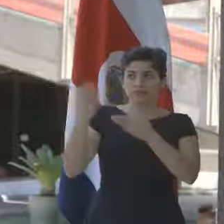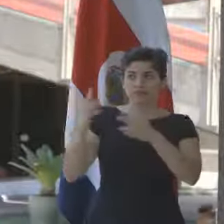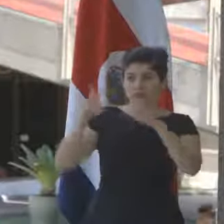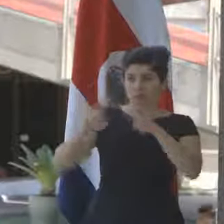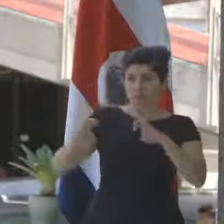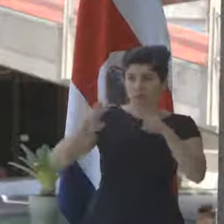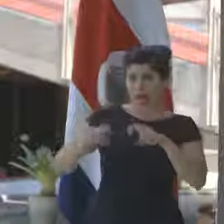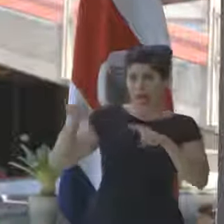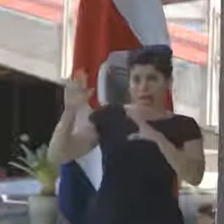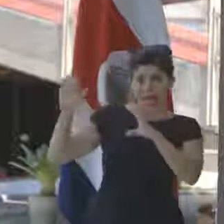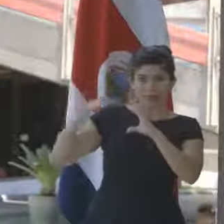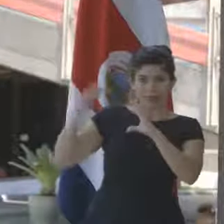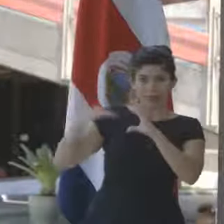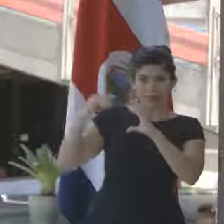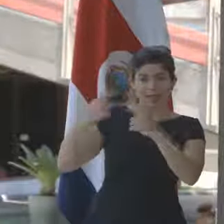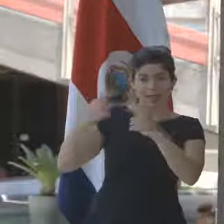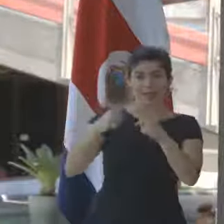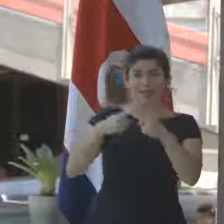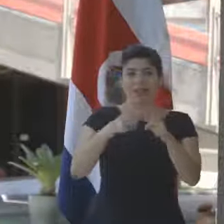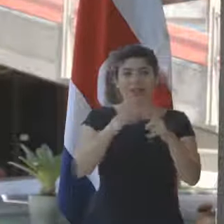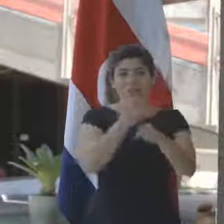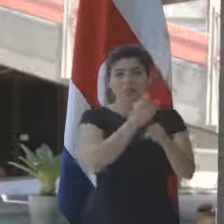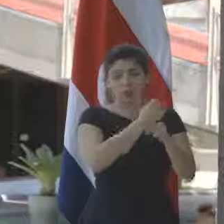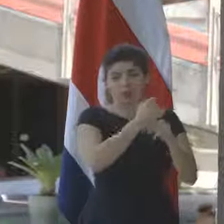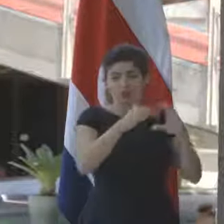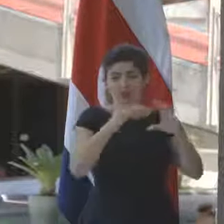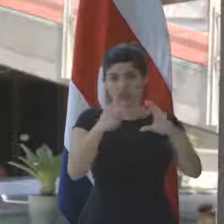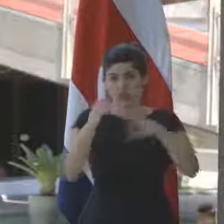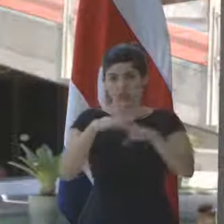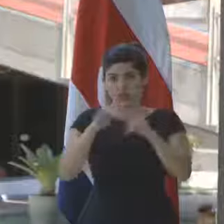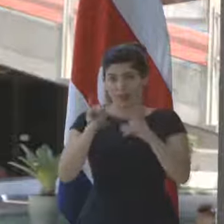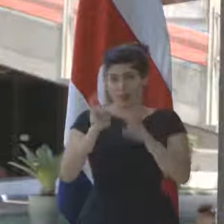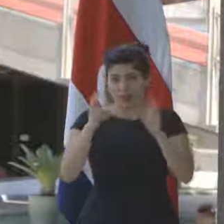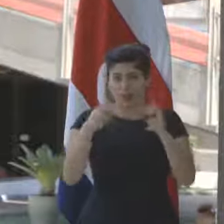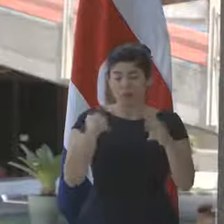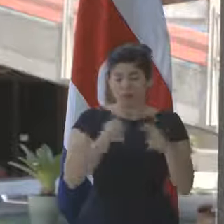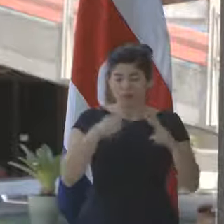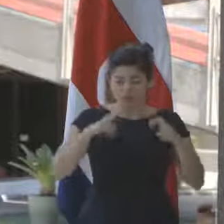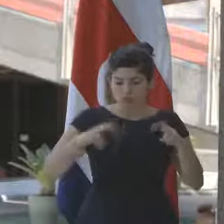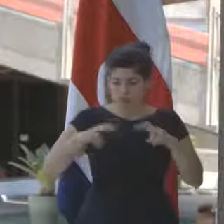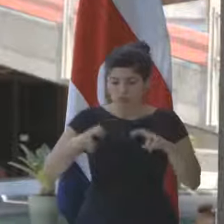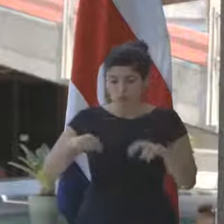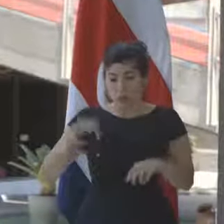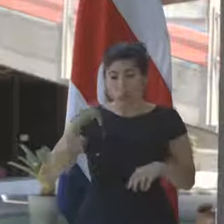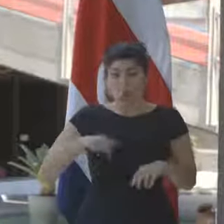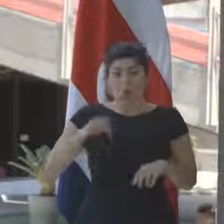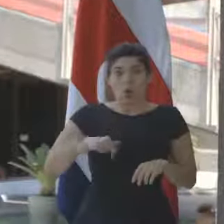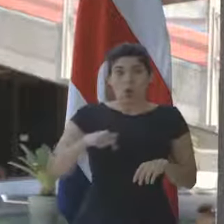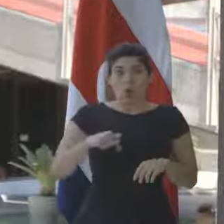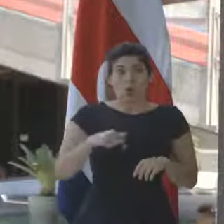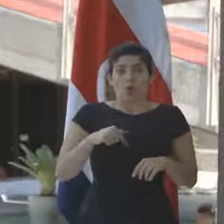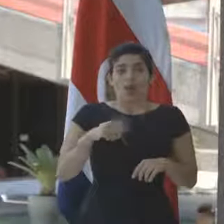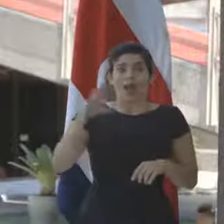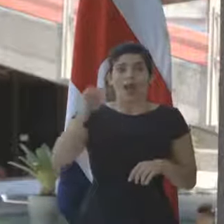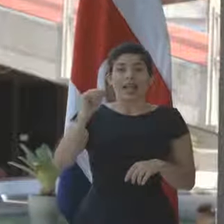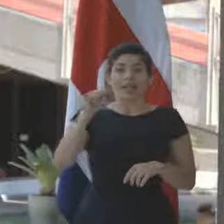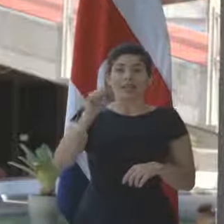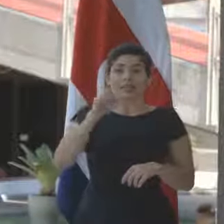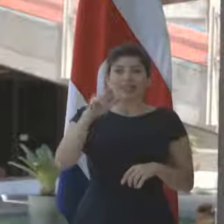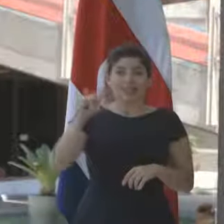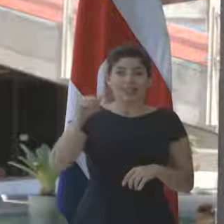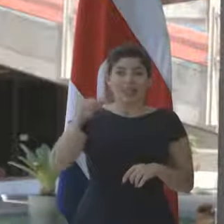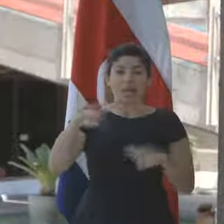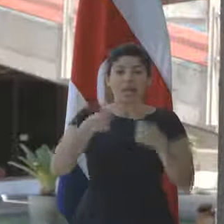también envían nuestras distintas instituciones en esa materia. Hoy se está emitiendo, y así va la Cancillería, una